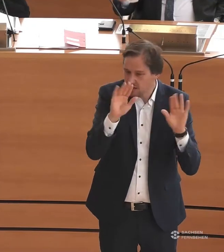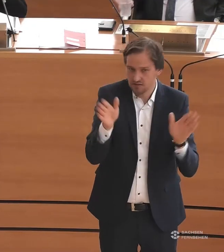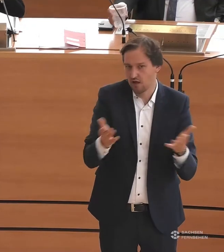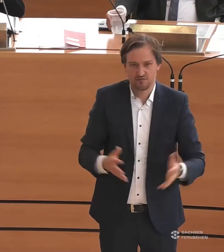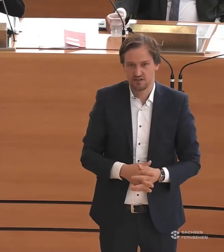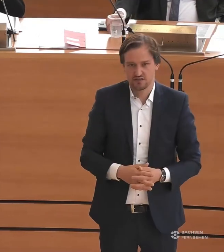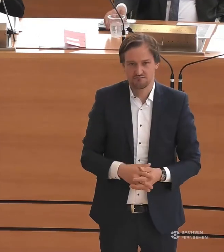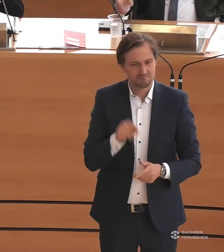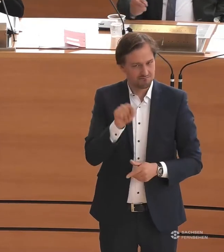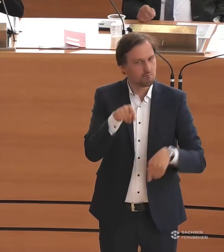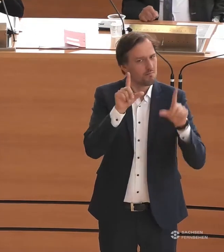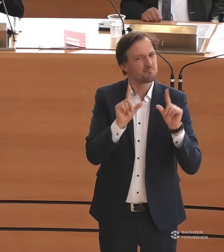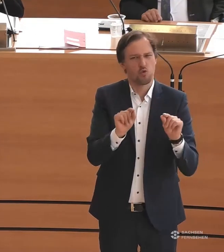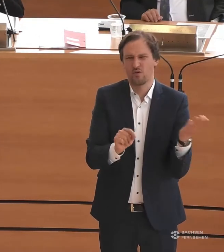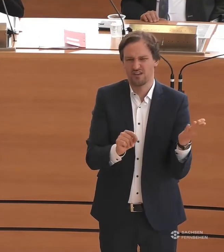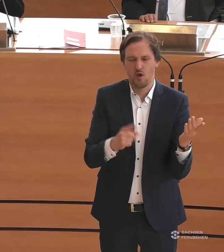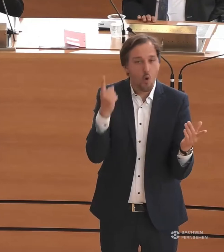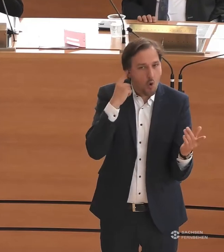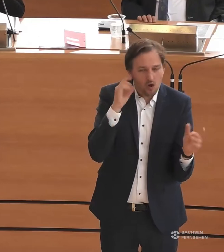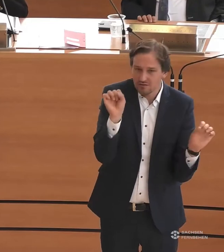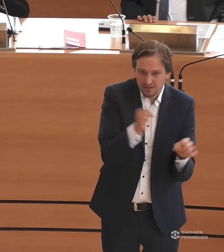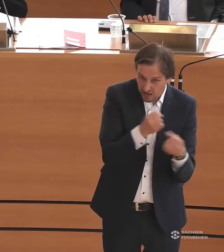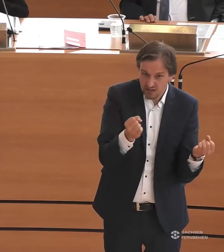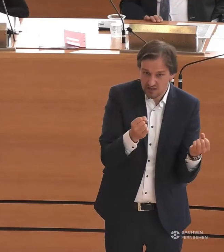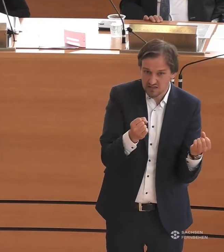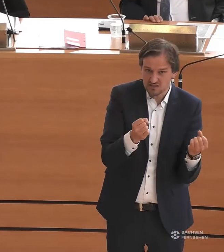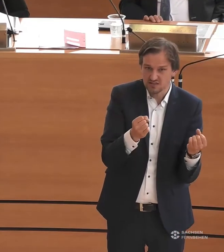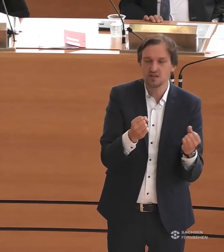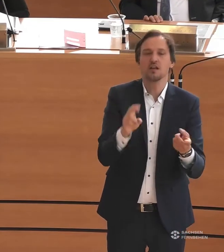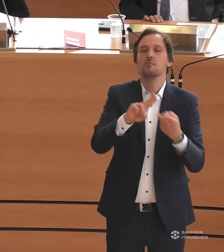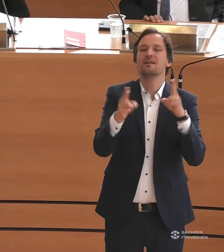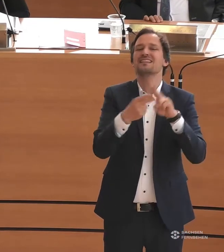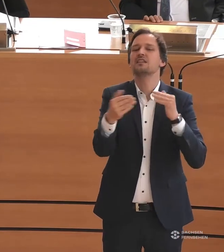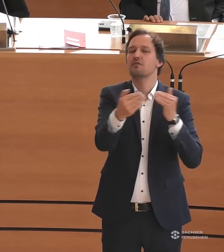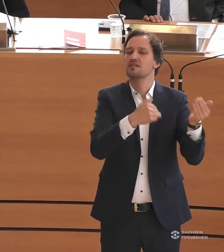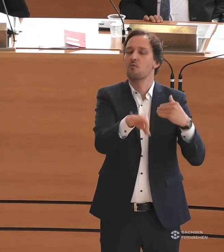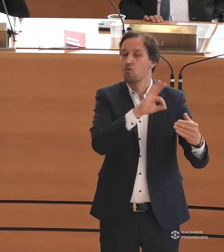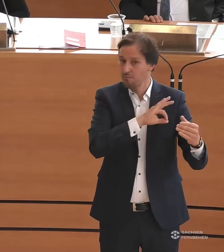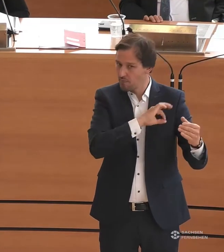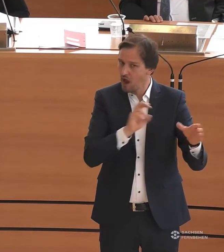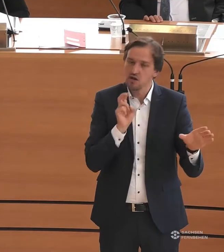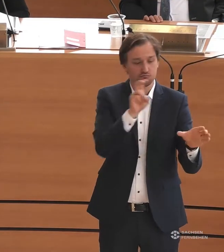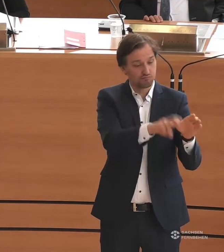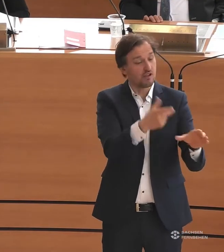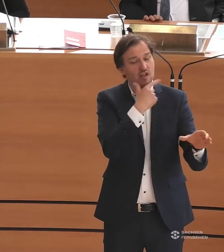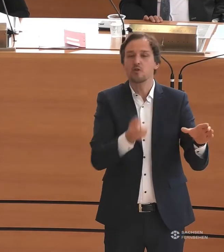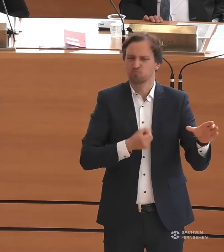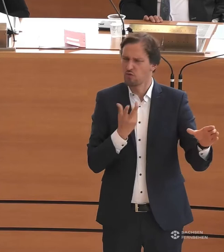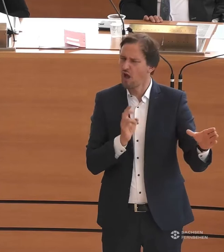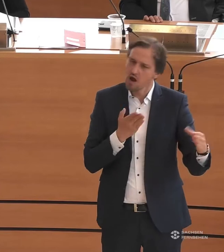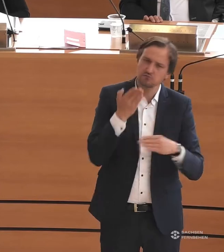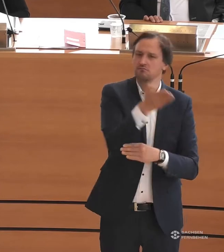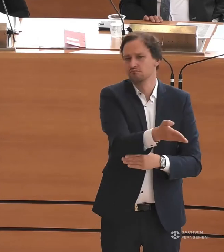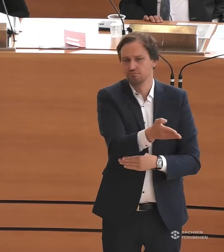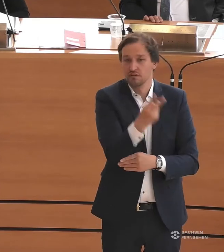Was bedeutet es, wenn man nicht hören kann und an einer Mitgliederversammlung einer Partei oder einer Veranstaltung spontan teilnehmen